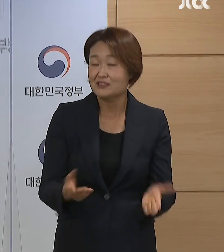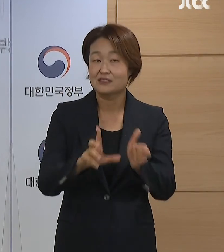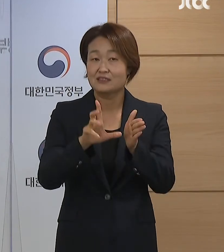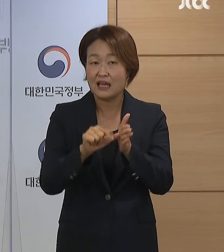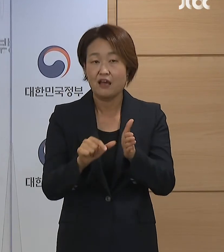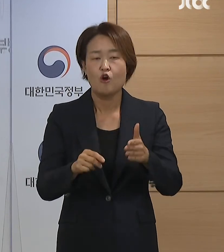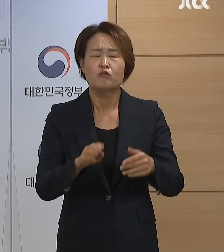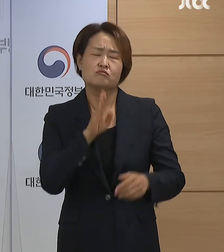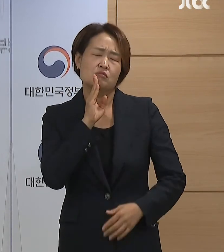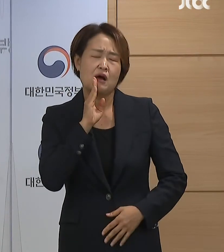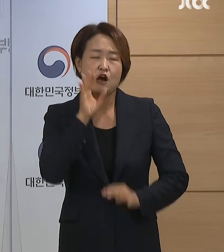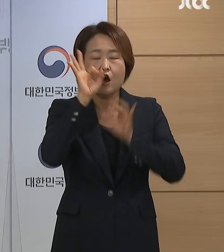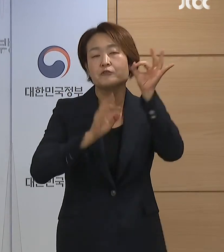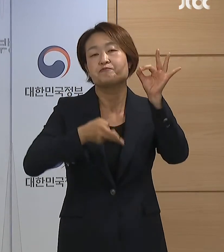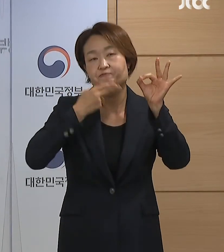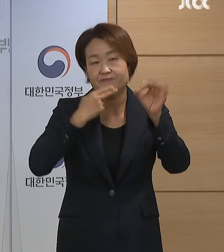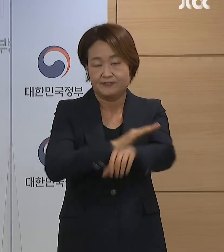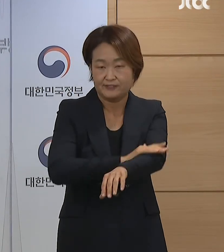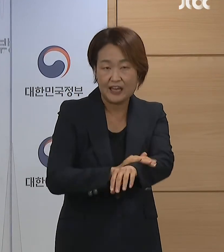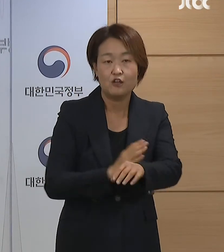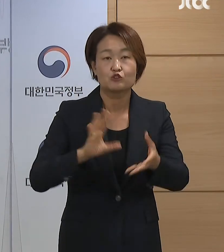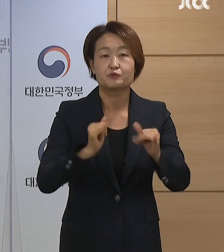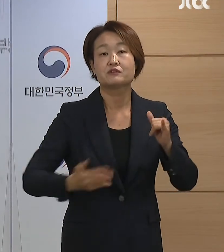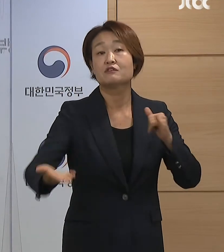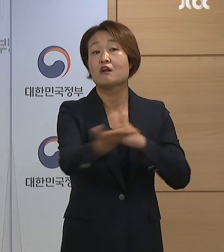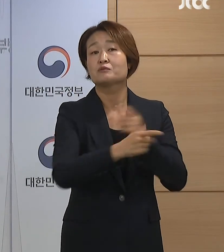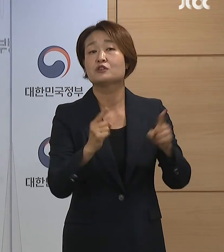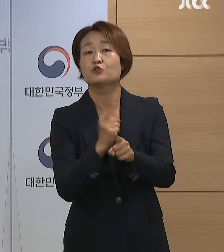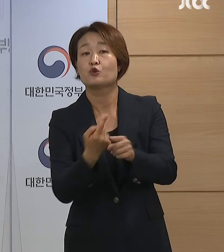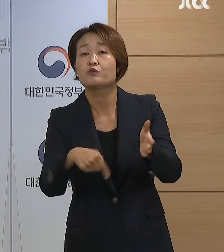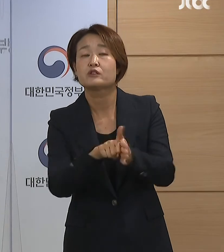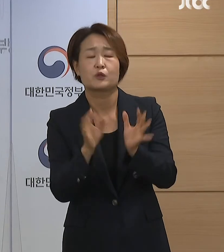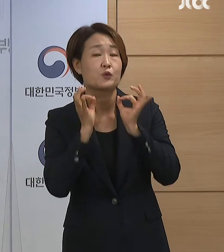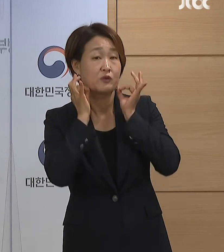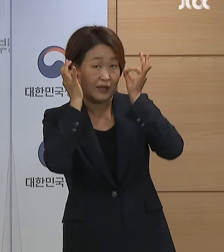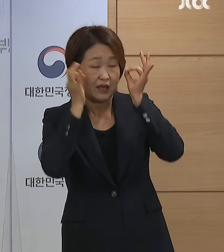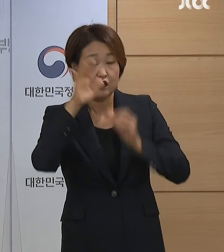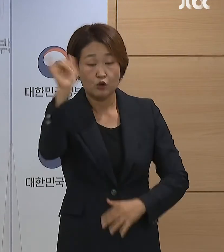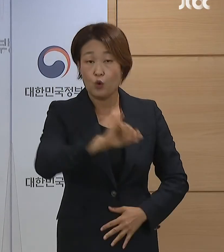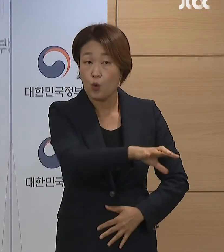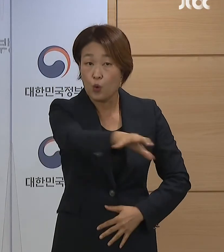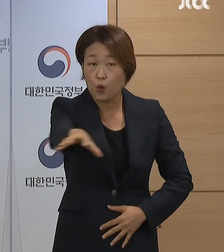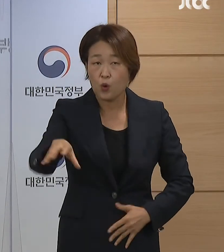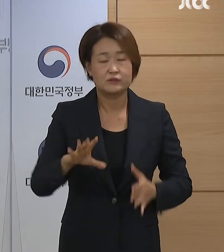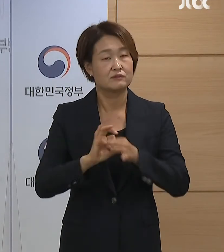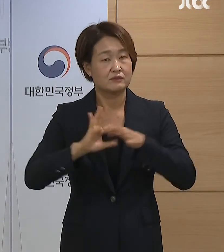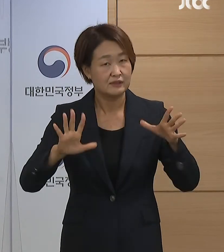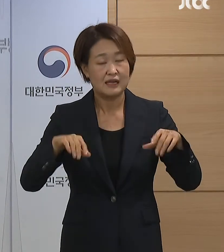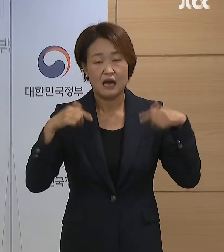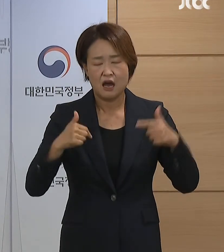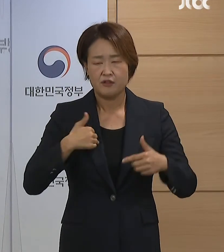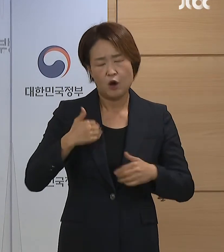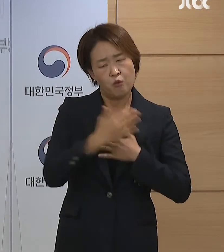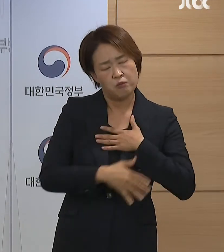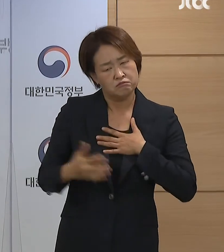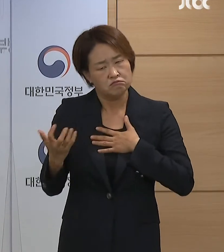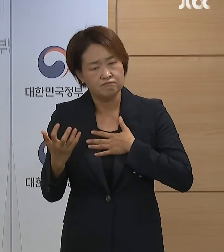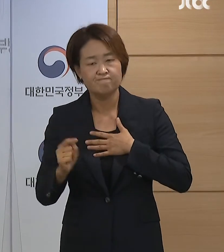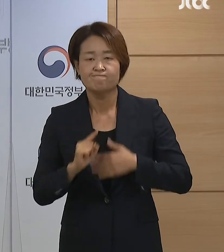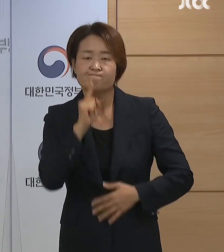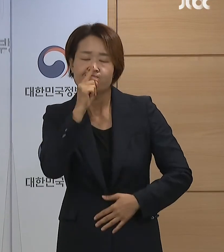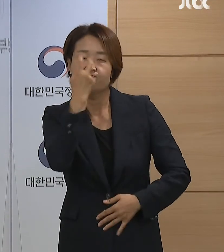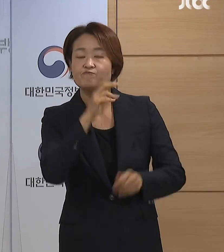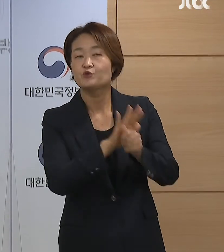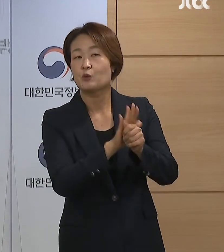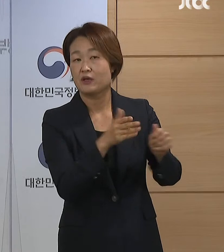의료공백이 없도록 하겠습니다. 전국 어디서나 신속하고 쉽게 진단검사를 받을 수 있도록 하겠습니다.